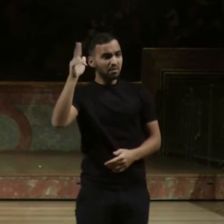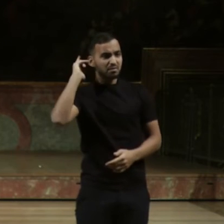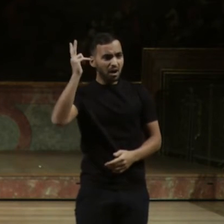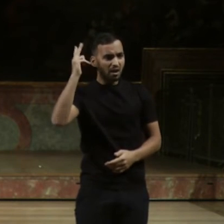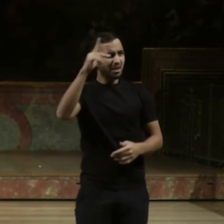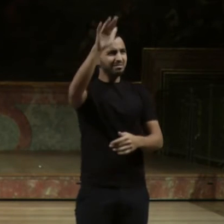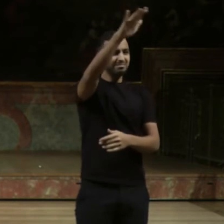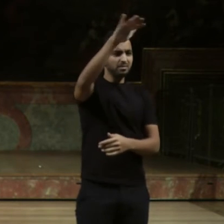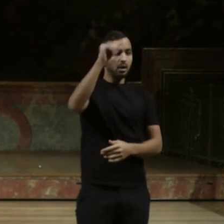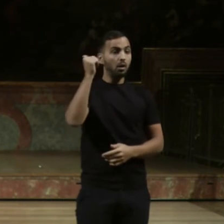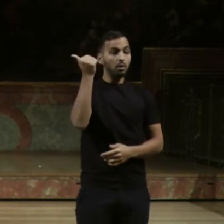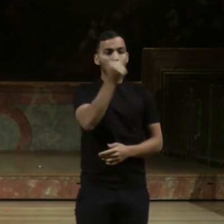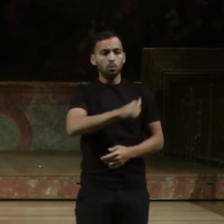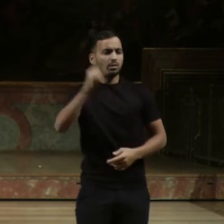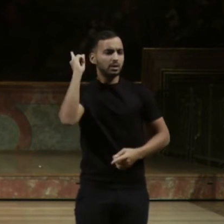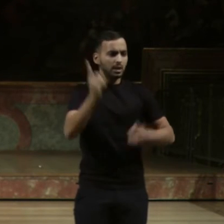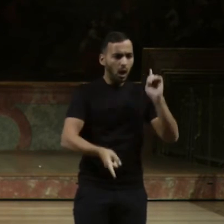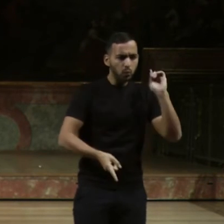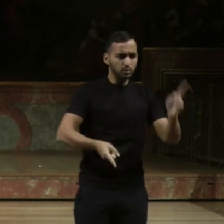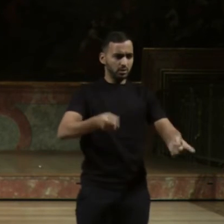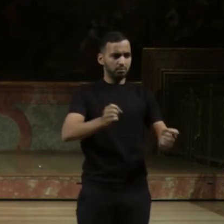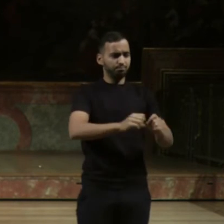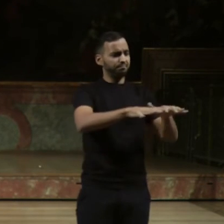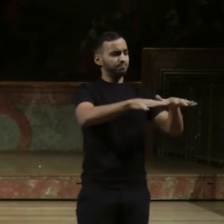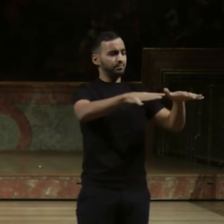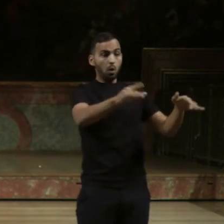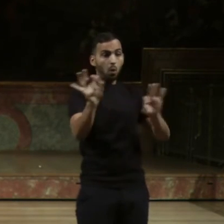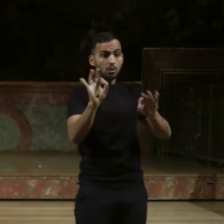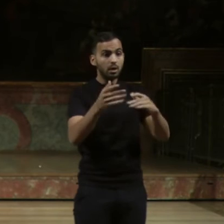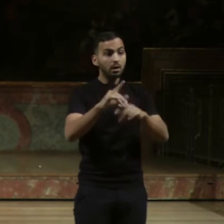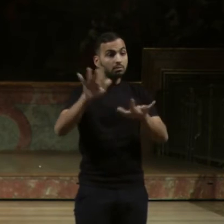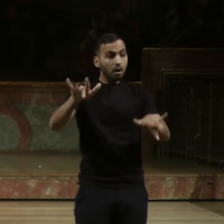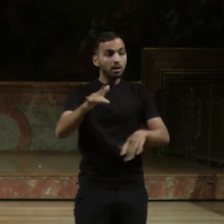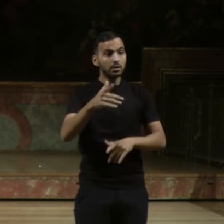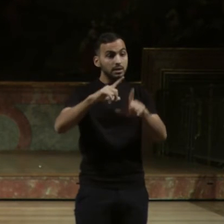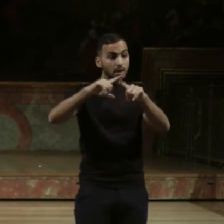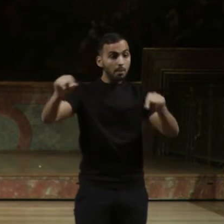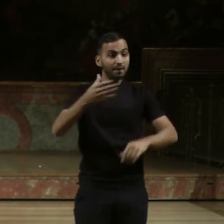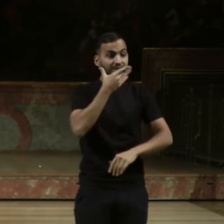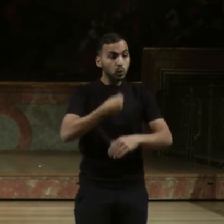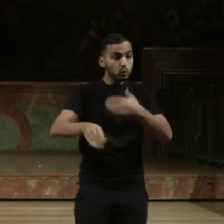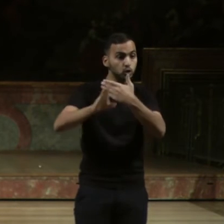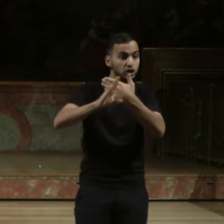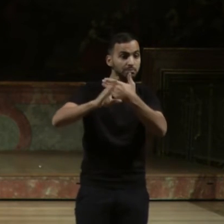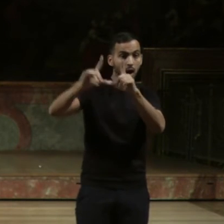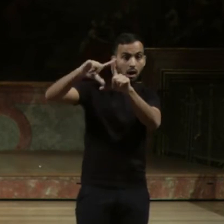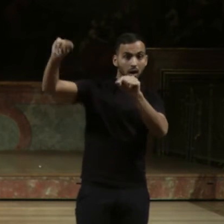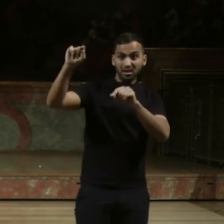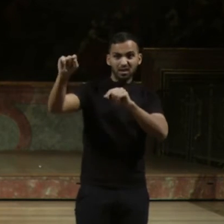sprechen. Ich spreche von Fukushima, ich spreche von allen anderen Atomkraftwerksunfällen, wo uns immer versichert wird,